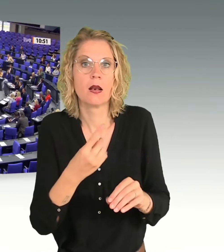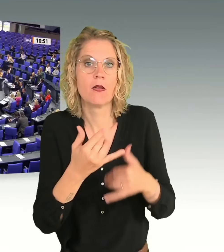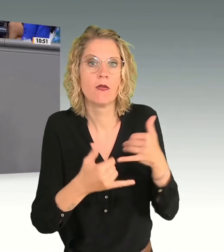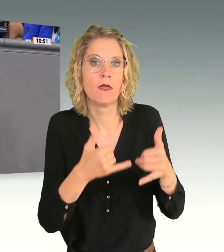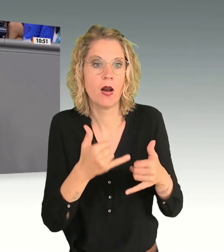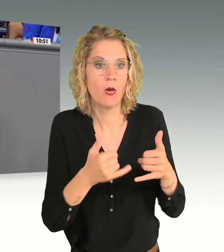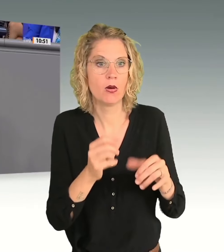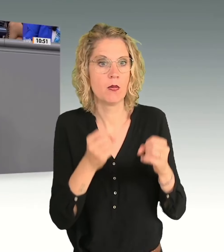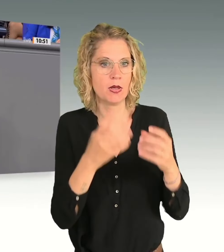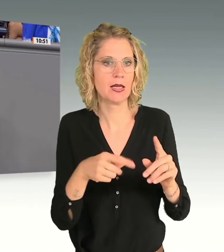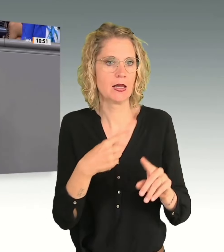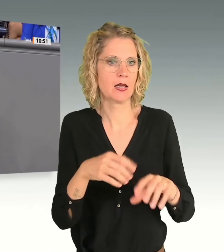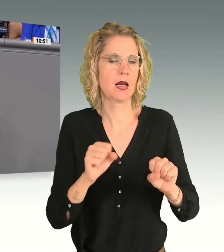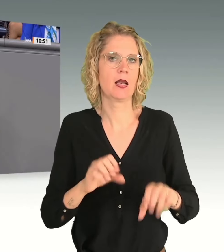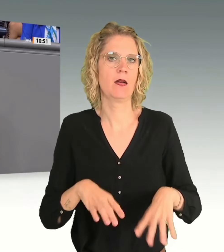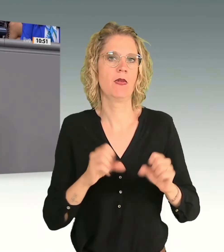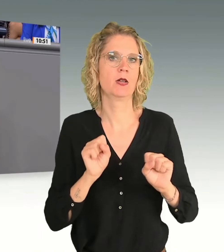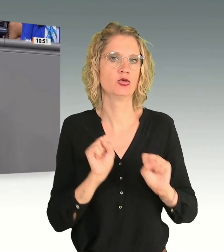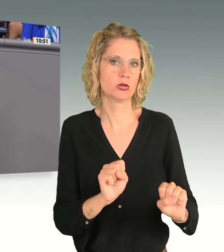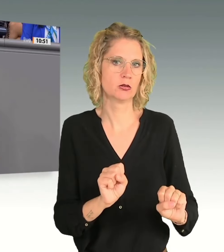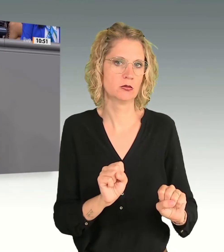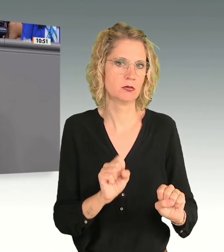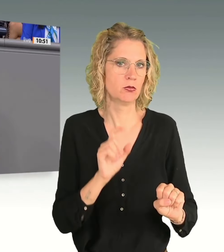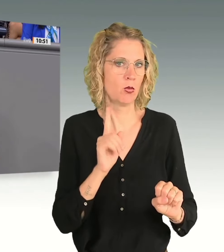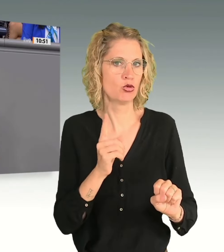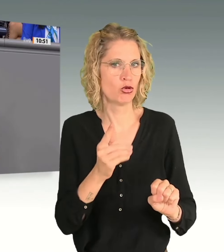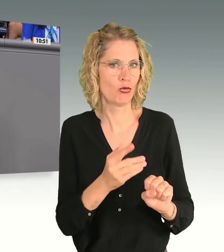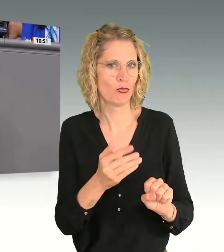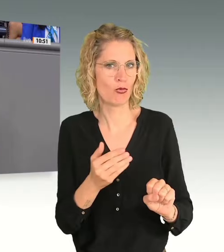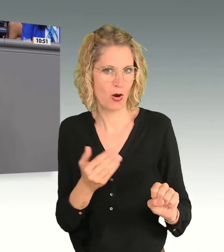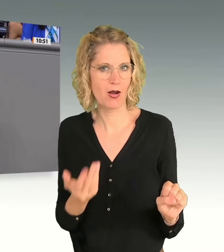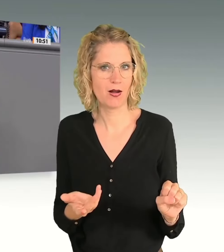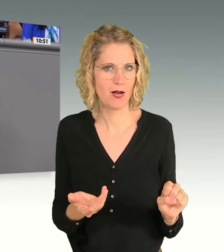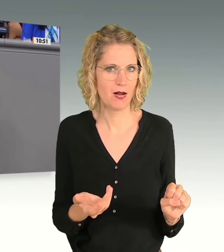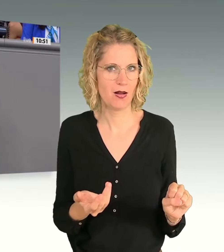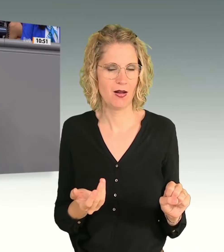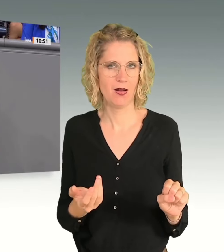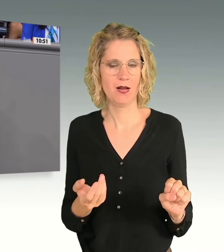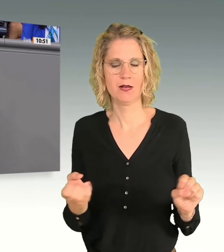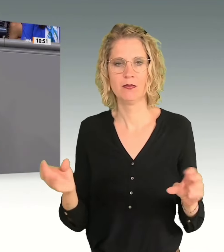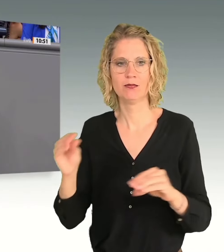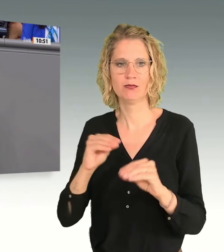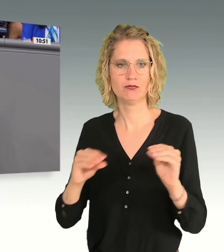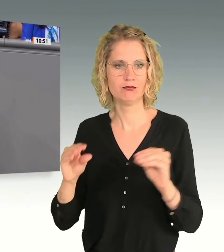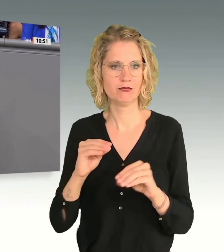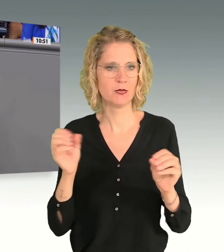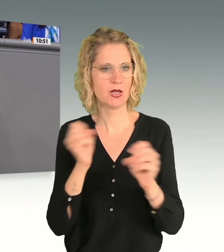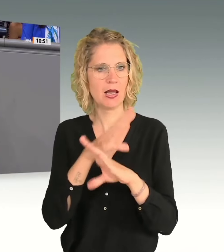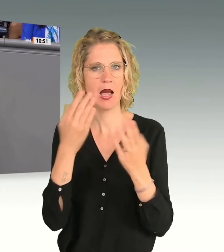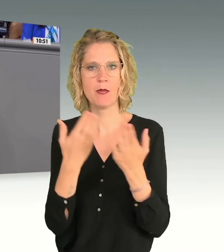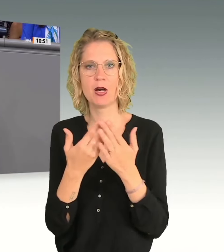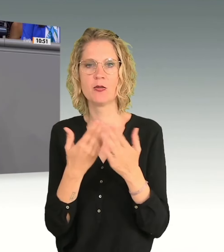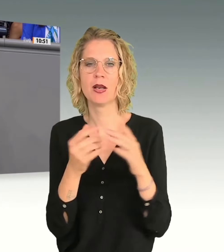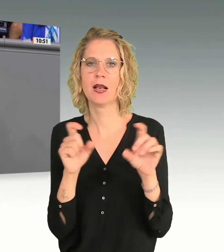wenn das Schreckliche passiert ist. Und da haben wir natürlich die Themen wie zum